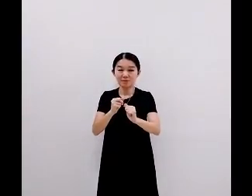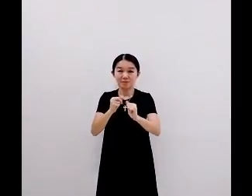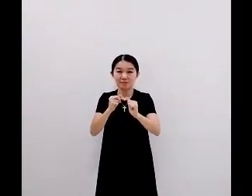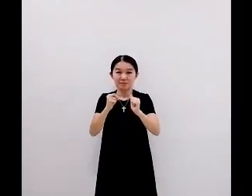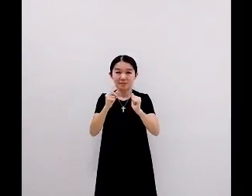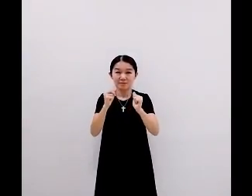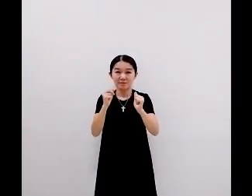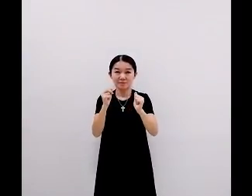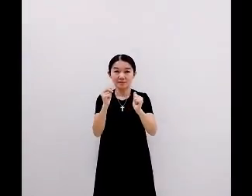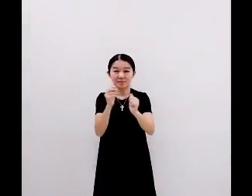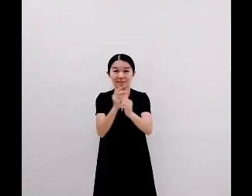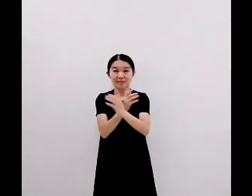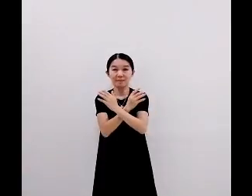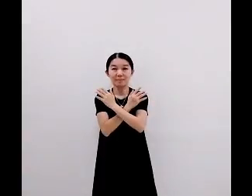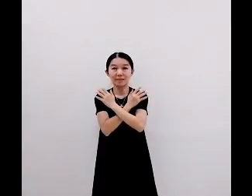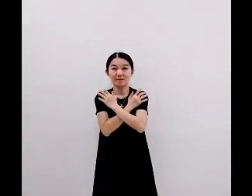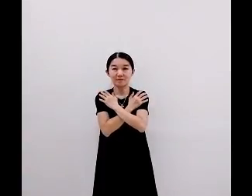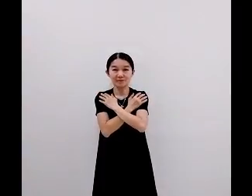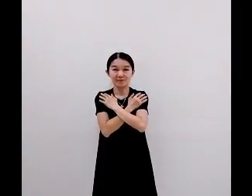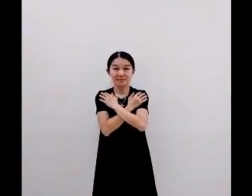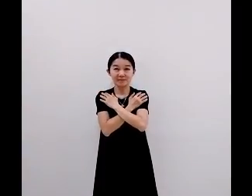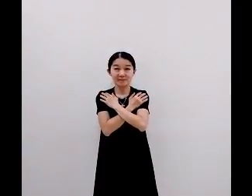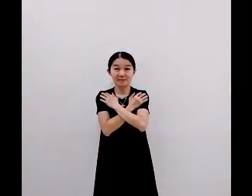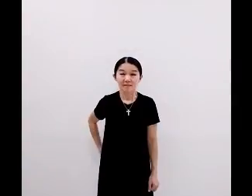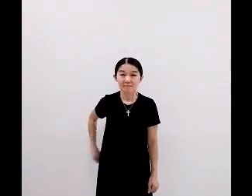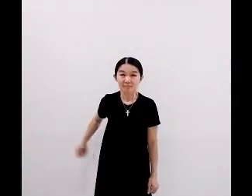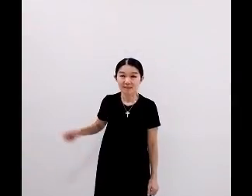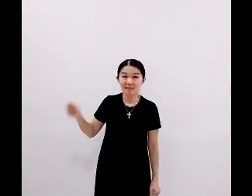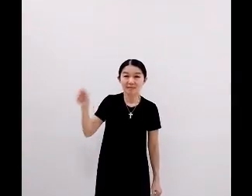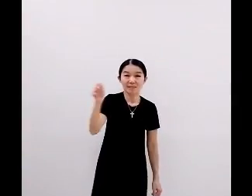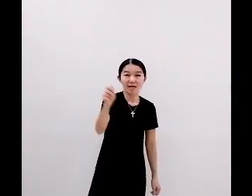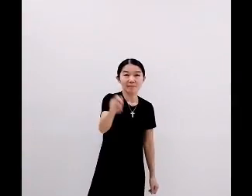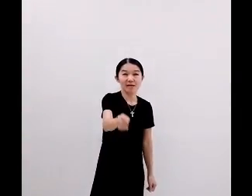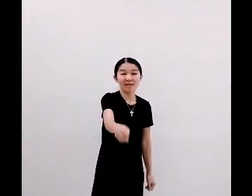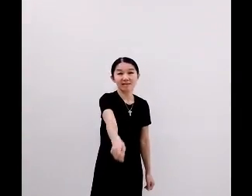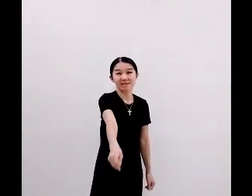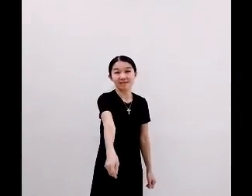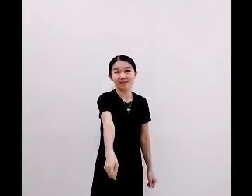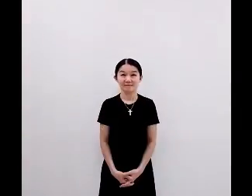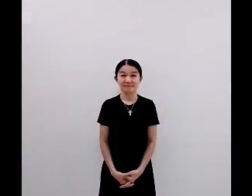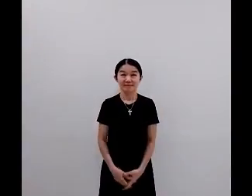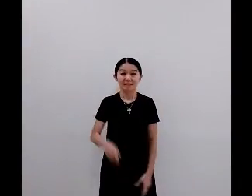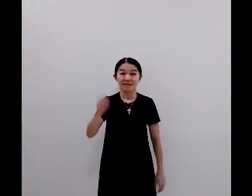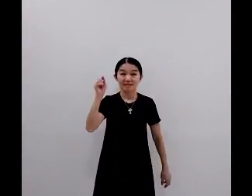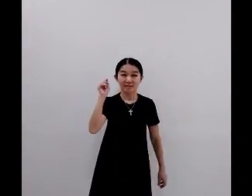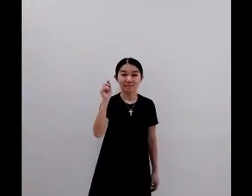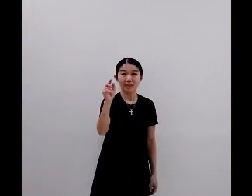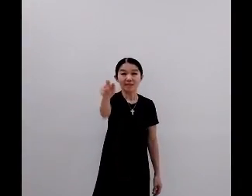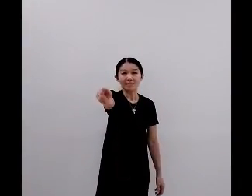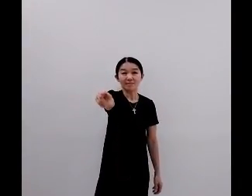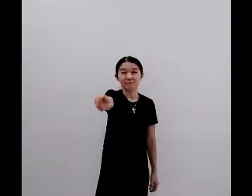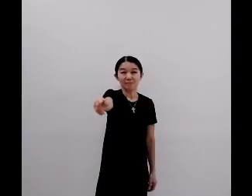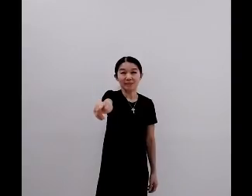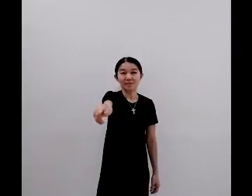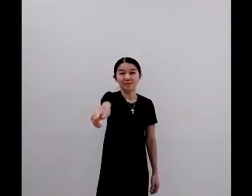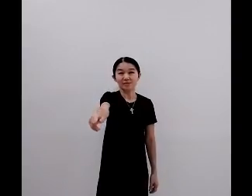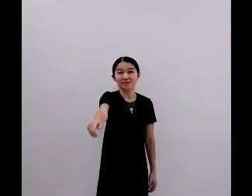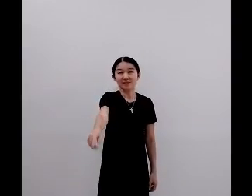cintailah penanggung. Banyak beramal, tambah mengikut. Terima beramal, tambah